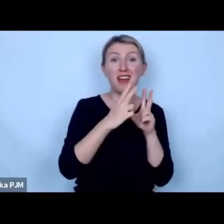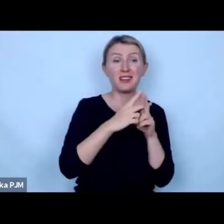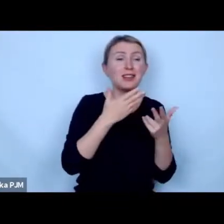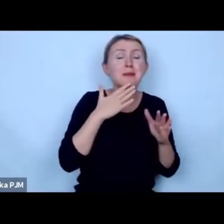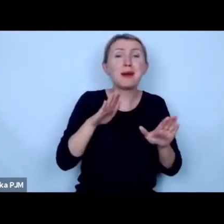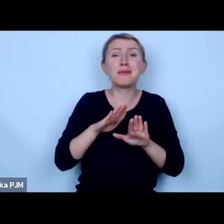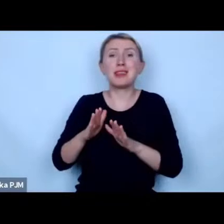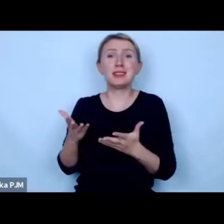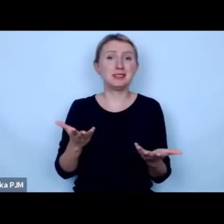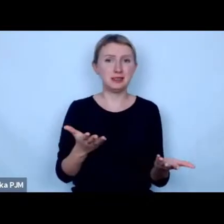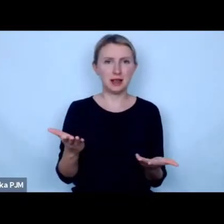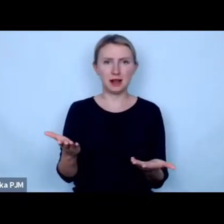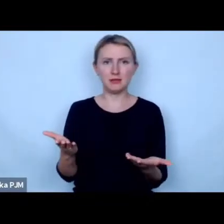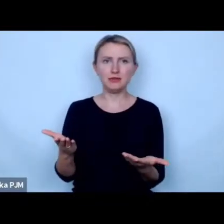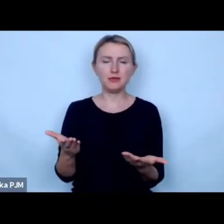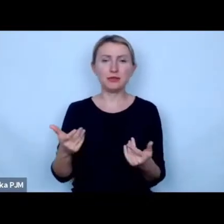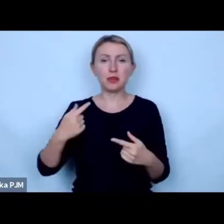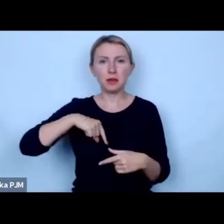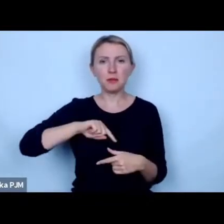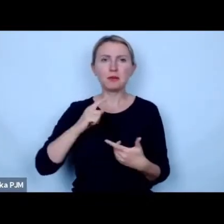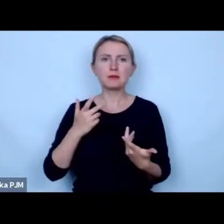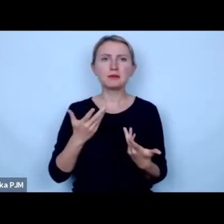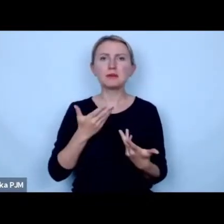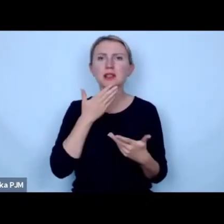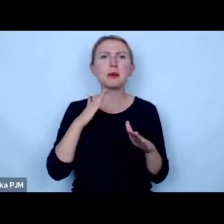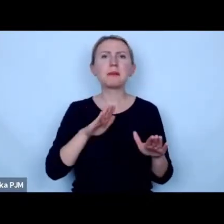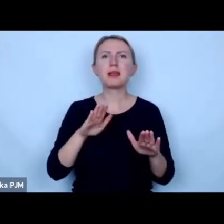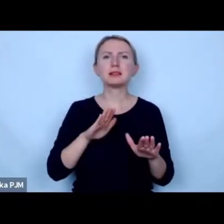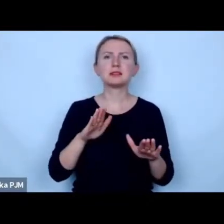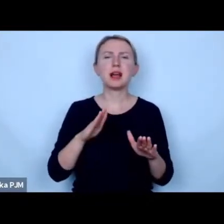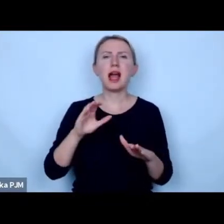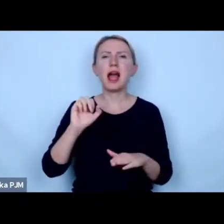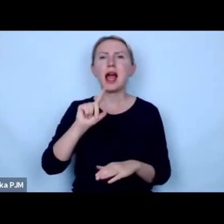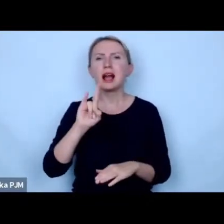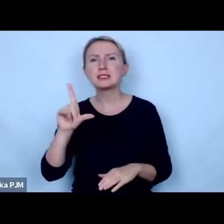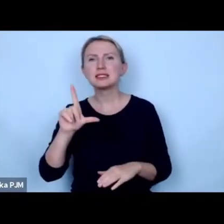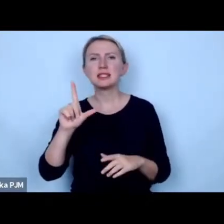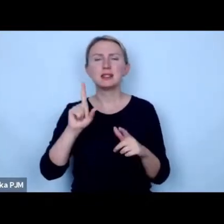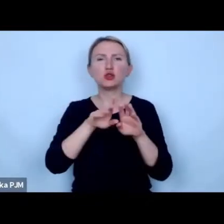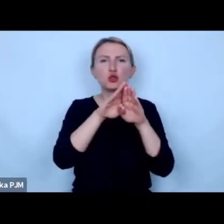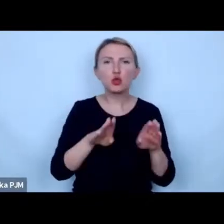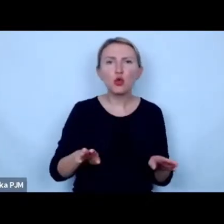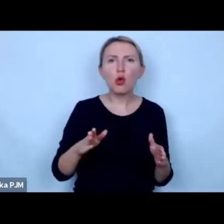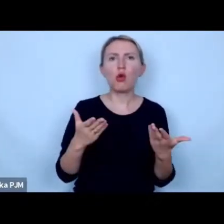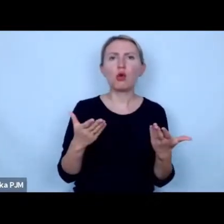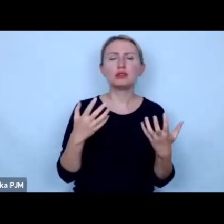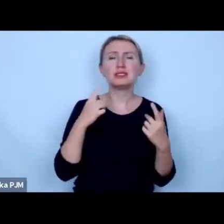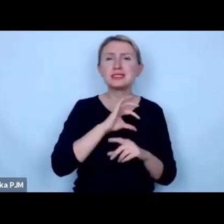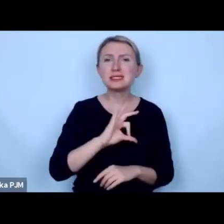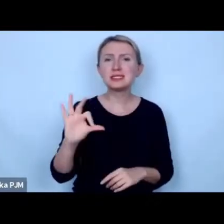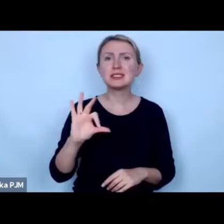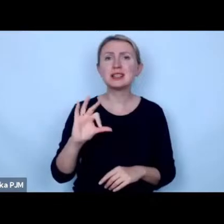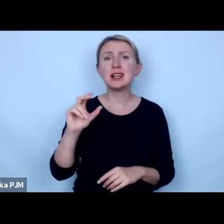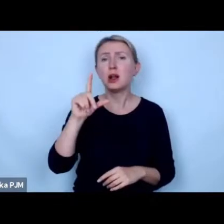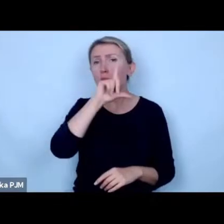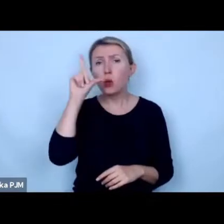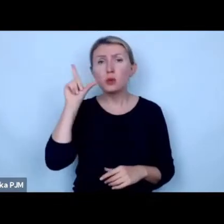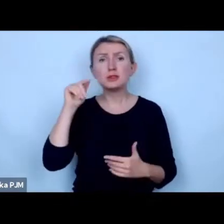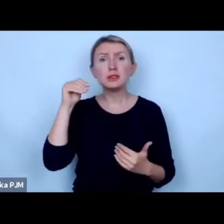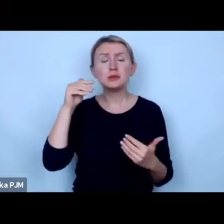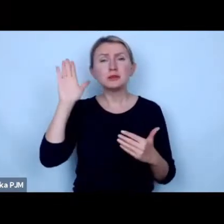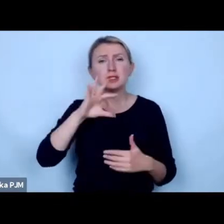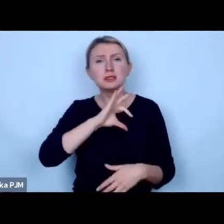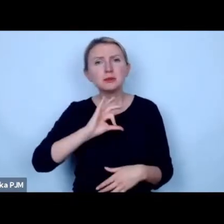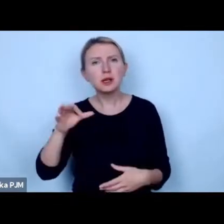miejsc gdybyśmy chcieli brakuje miejsc w ogóle brakuje azyliw brakuje przytulisk specjalistycznych kadry która by się mogła tymi